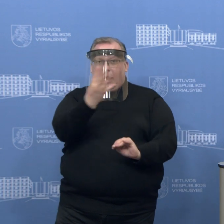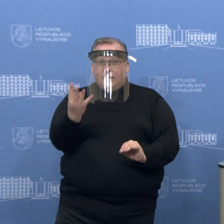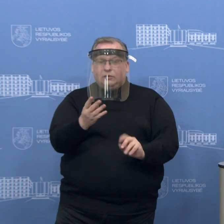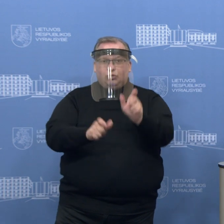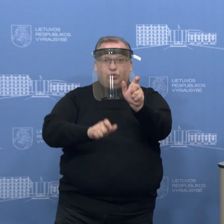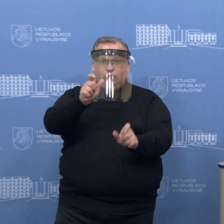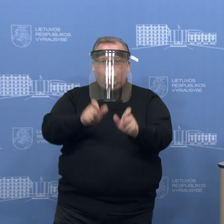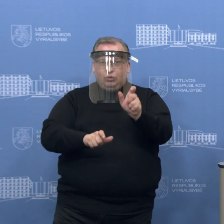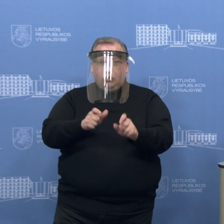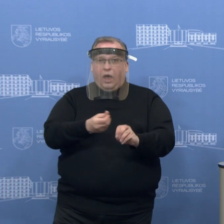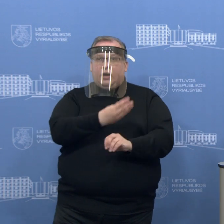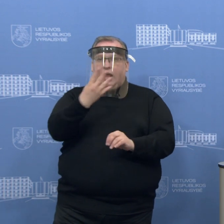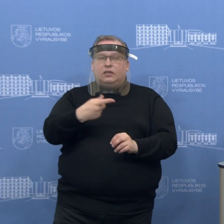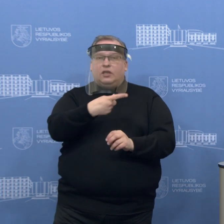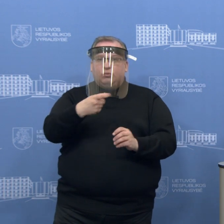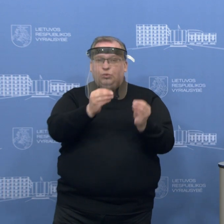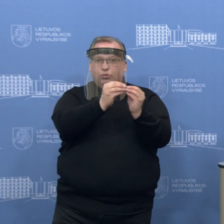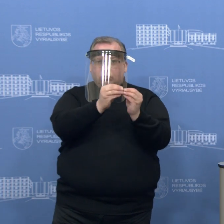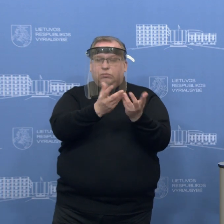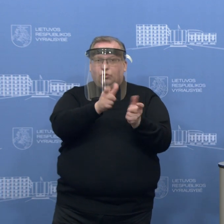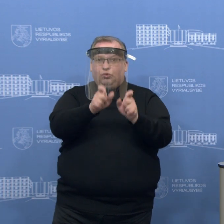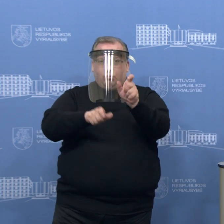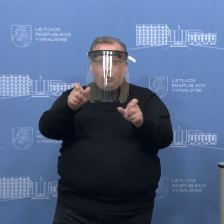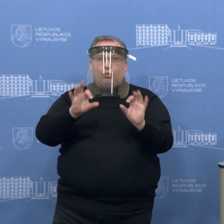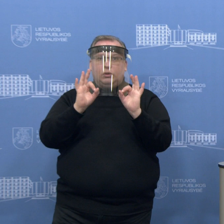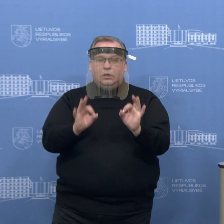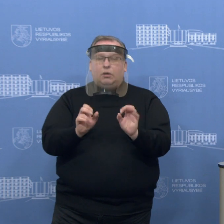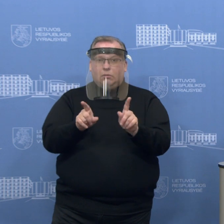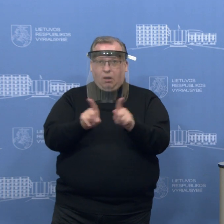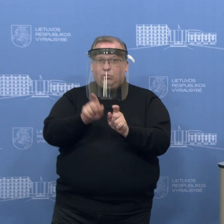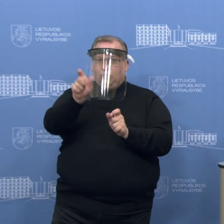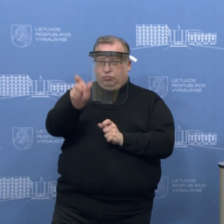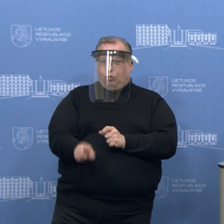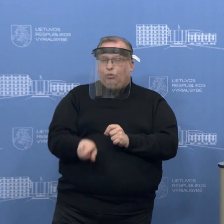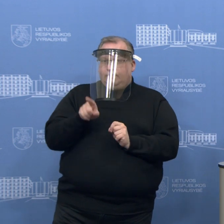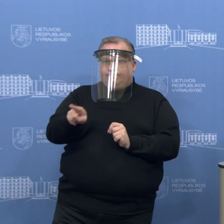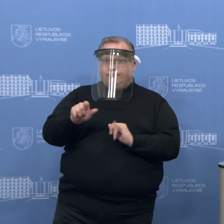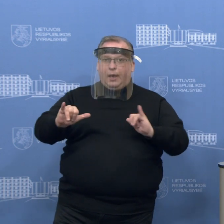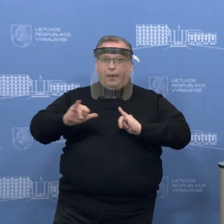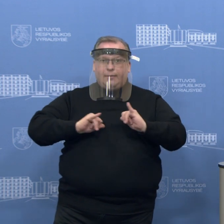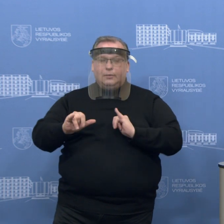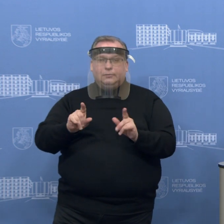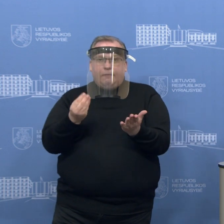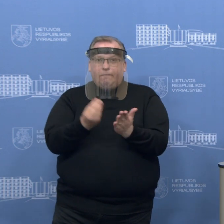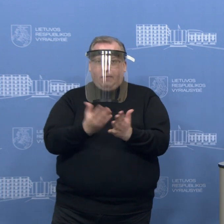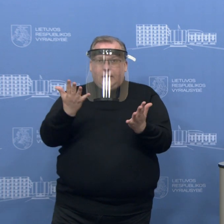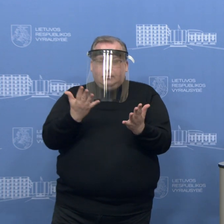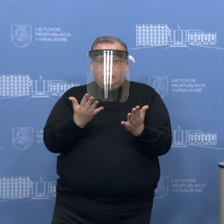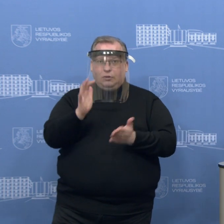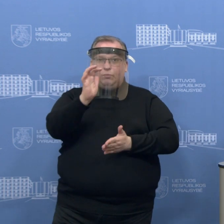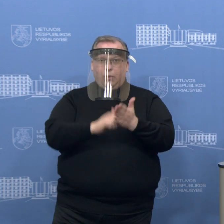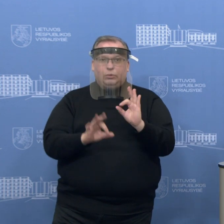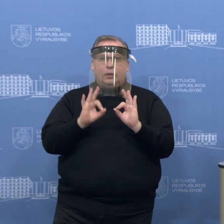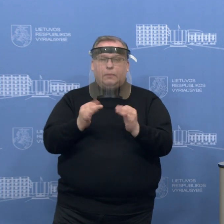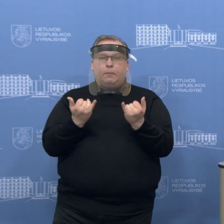dešimt, galbūt net keletą šimtų žmonių, kad toks asumo tikrai būtų jo ilgės įsivertintas labai adekvačiai.